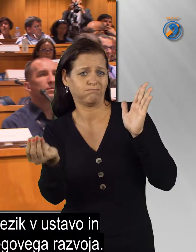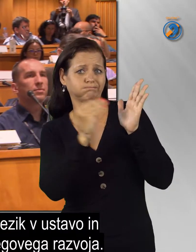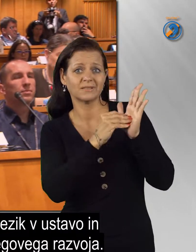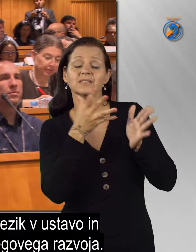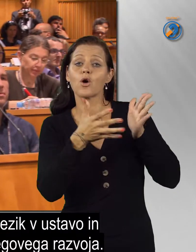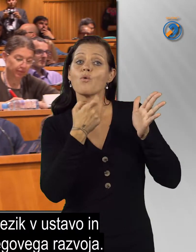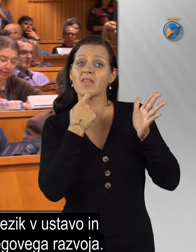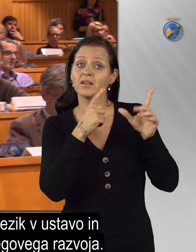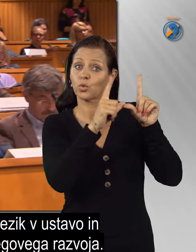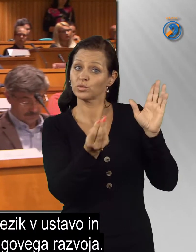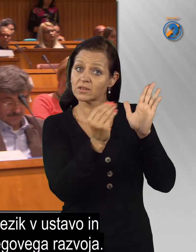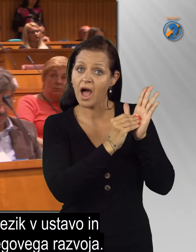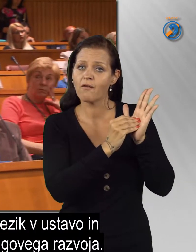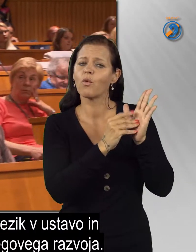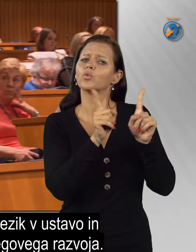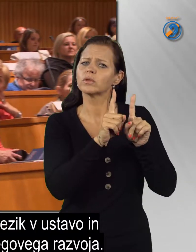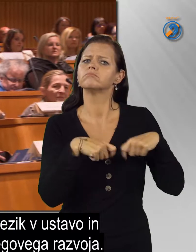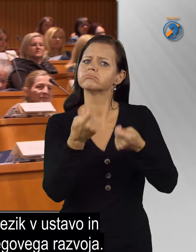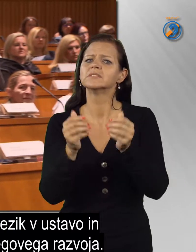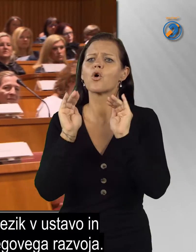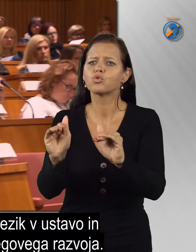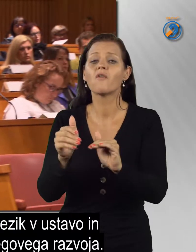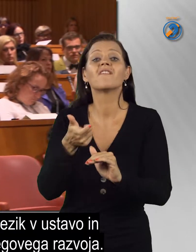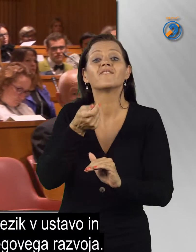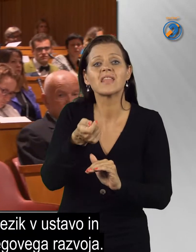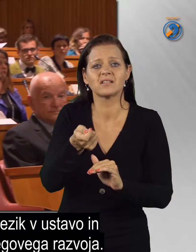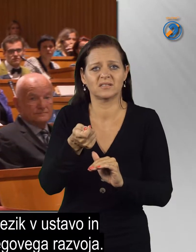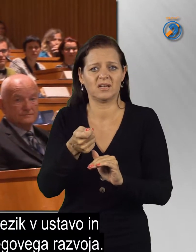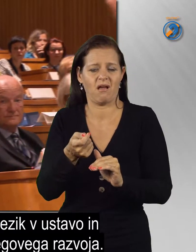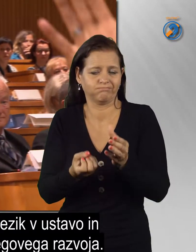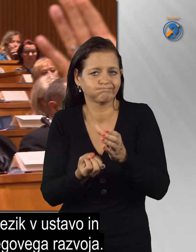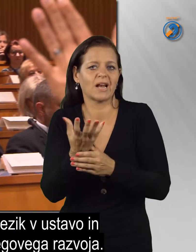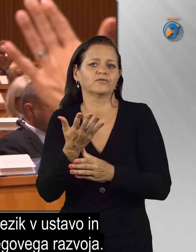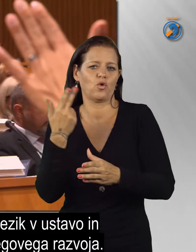jezik v ustavo in zagotovi financiranje njegovega razvoja.